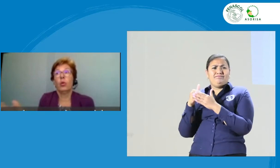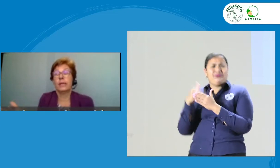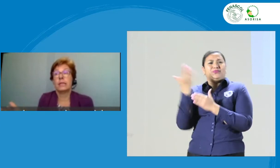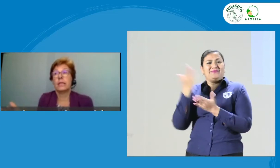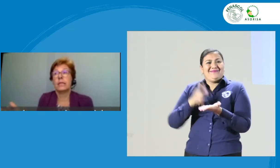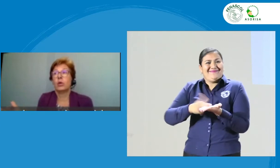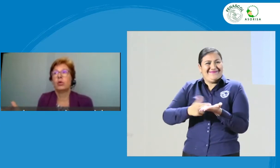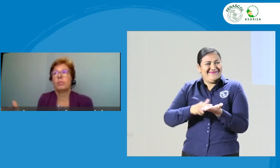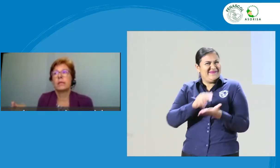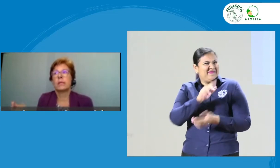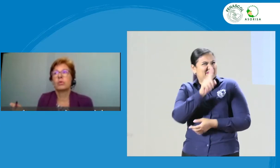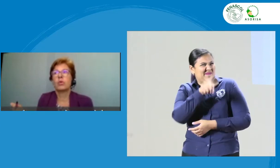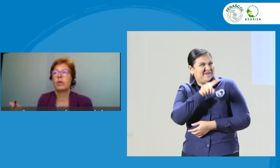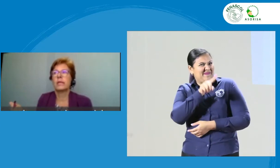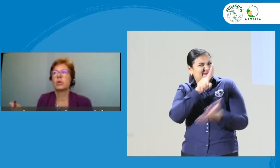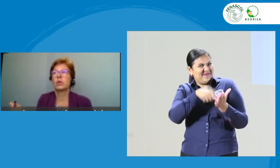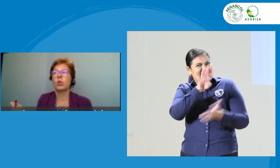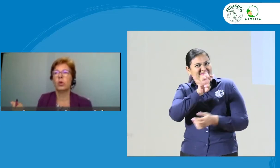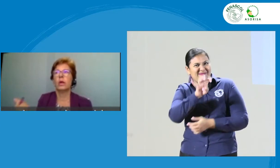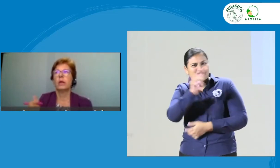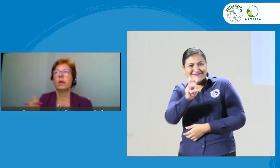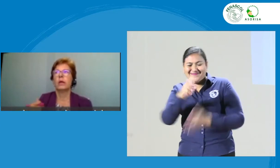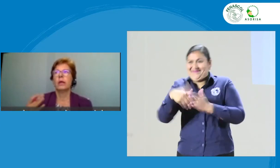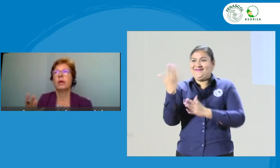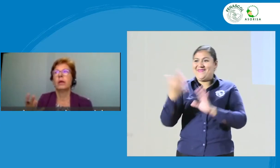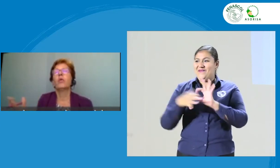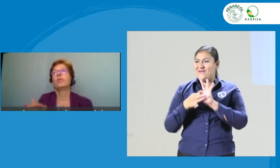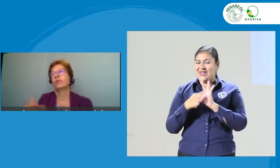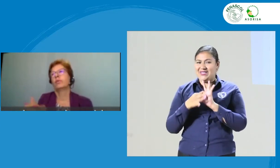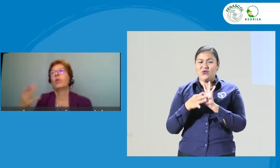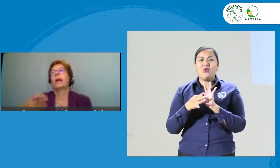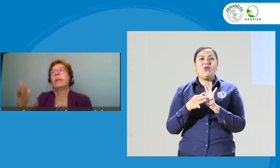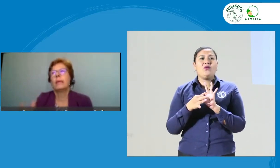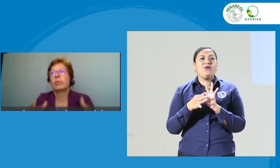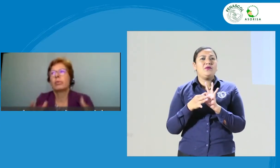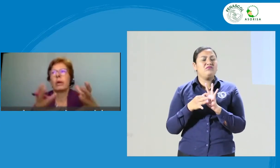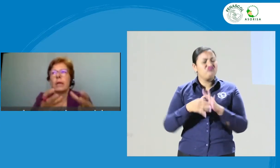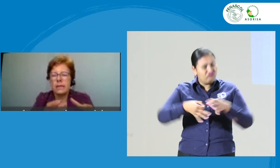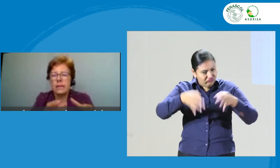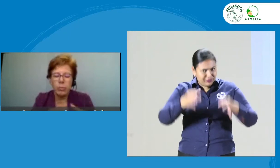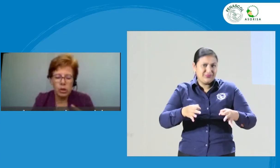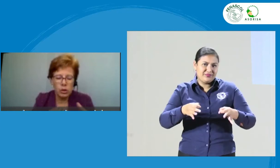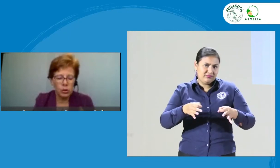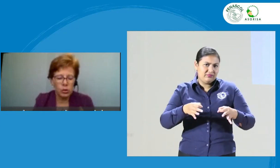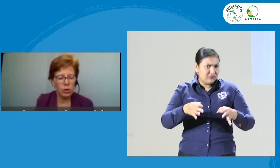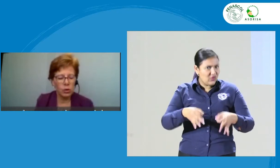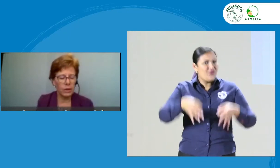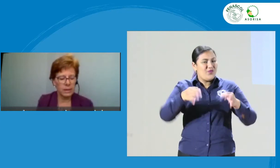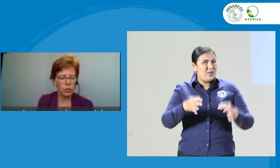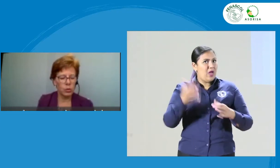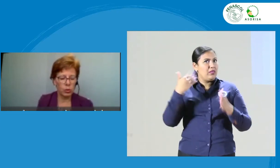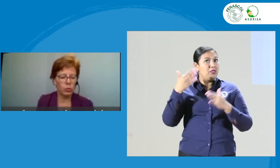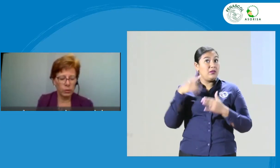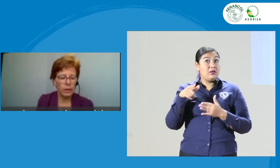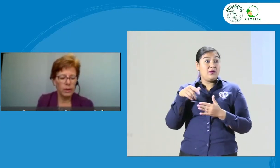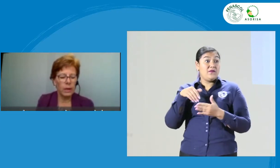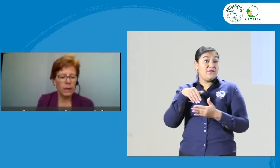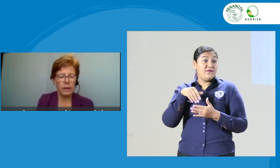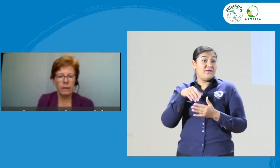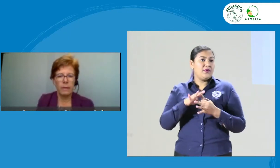en el 97, cuando empezamos con Fenasco, o formalmente porque había esa posición dentro de Fenasco.